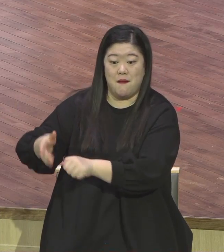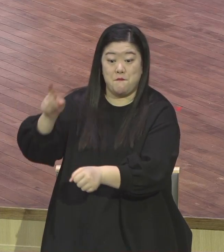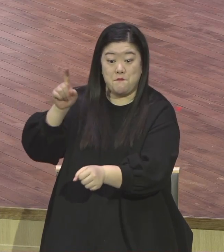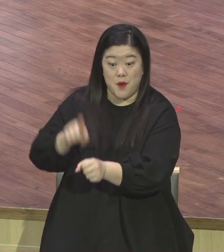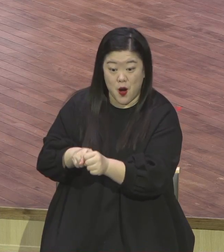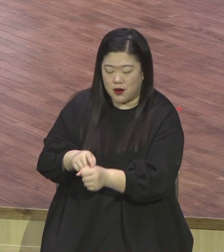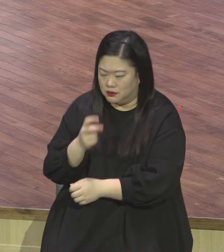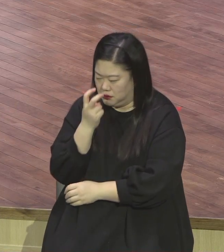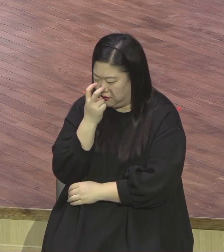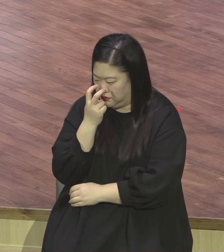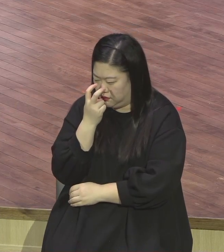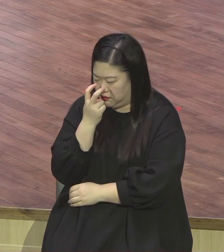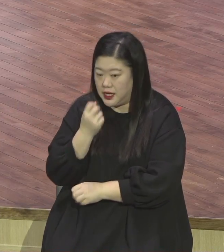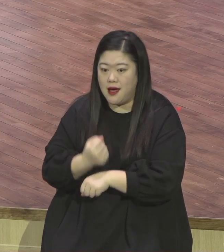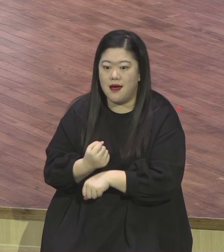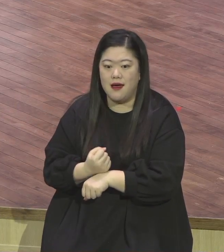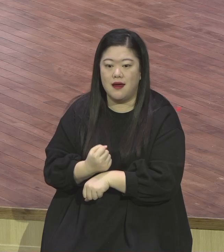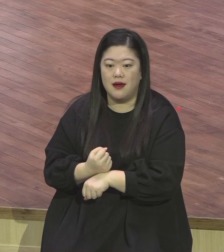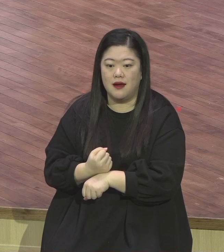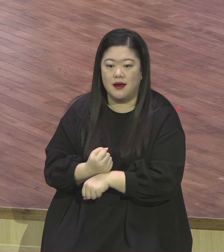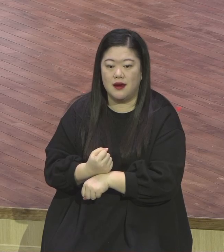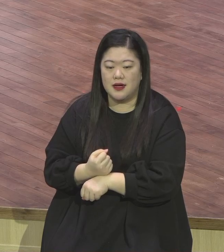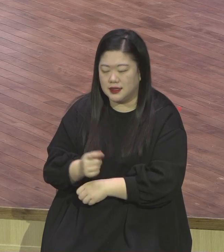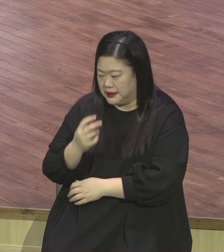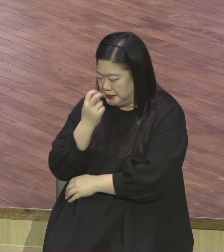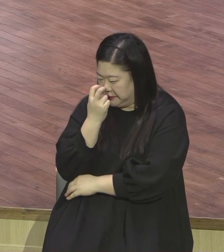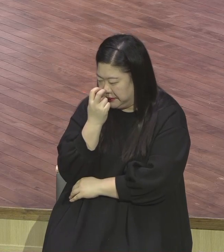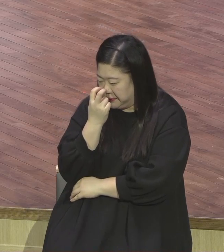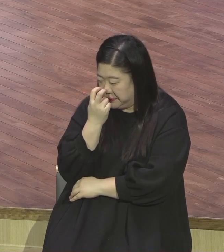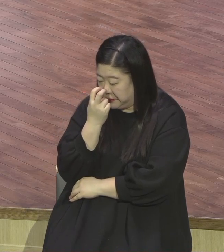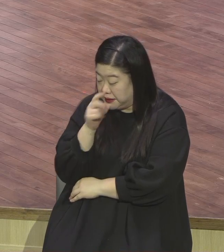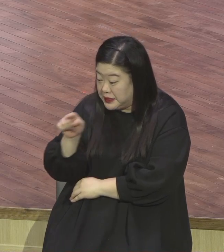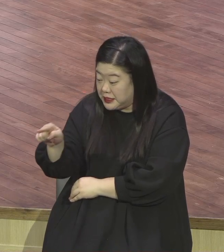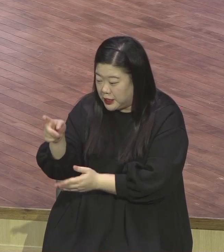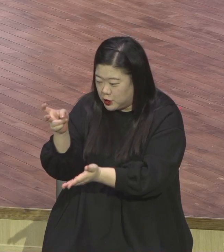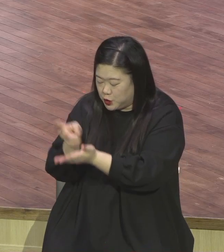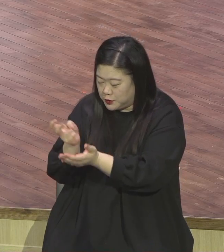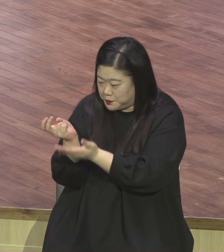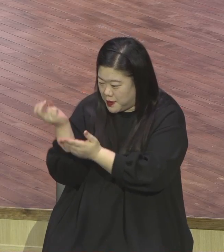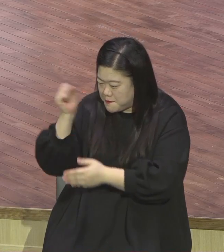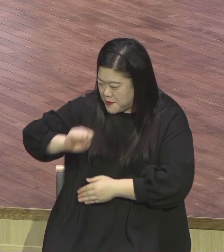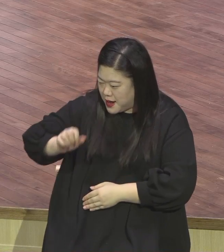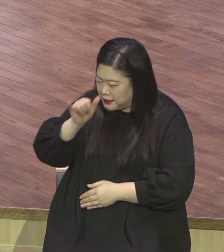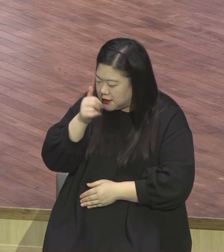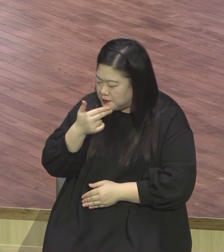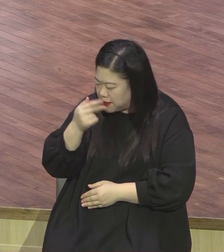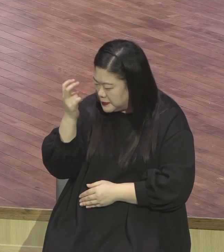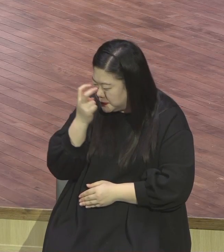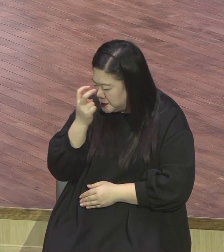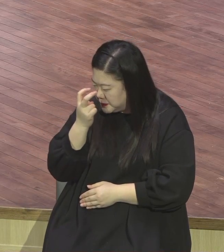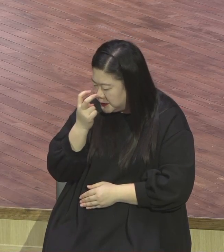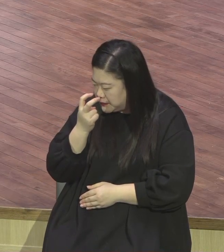중에서 율법적 부분에 위배되는 것이 있는지 없는지 이걸 살펴보기 위해서 늘 따라 붙는 겁니다.